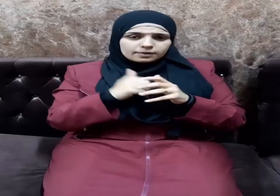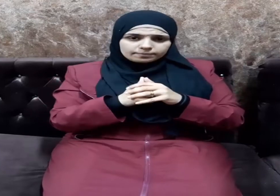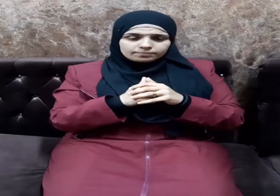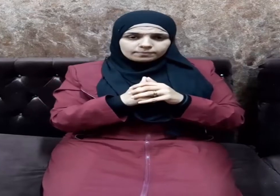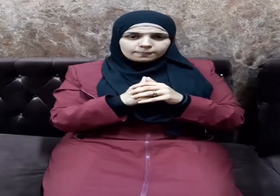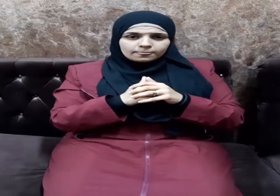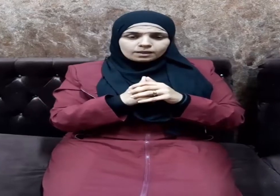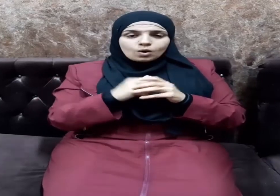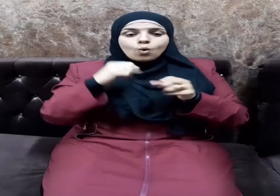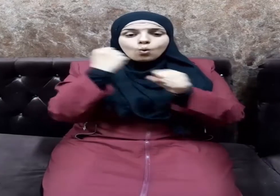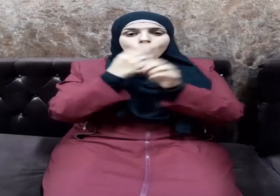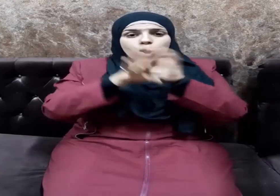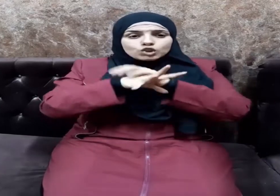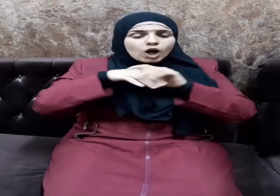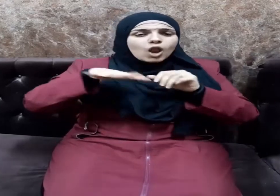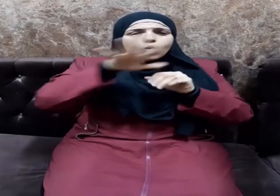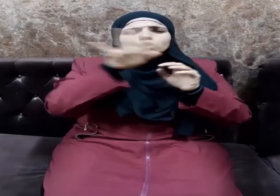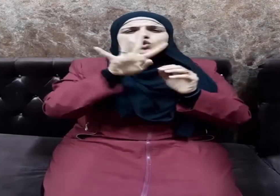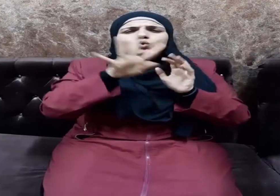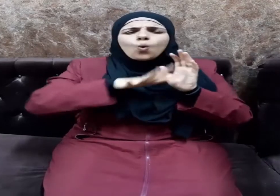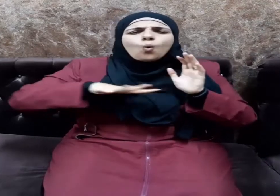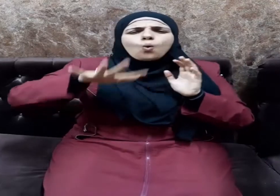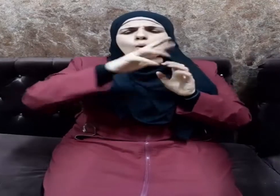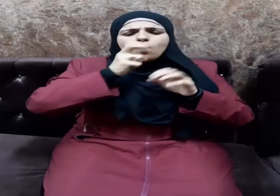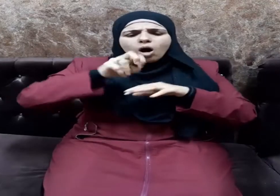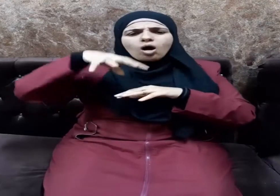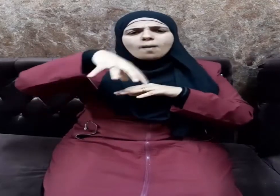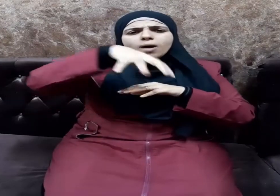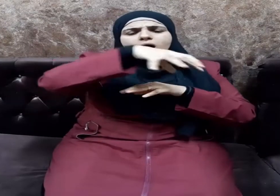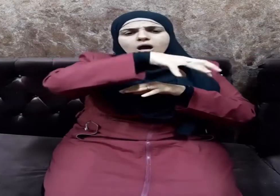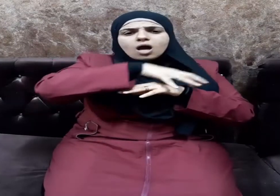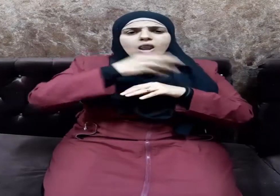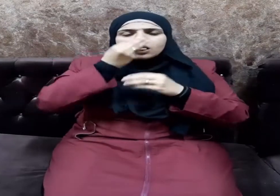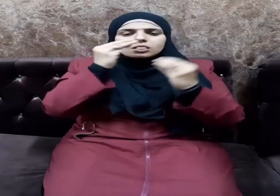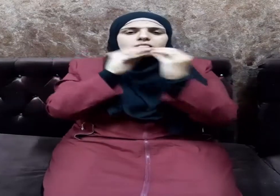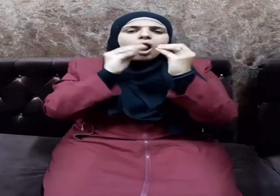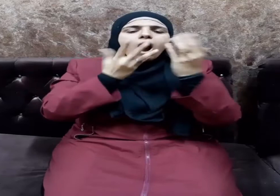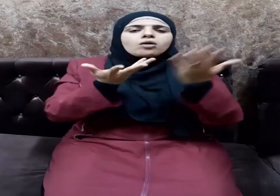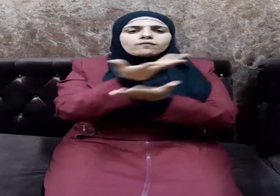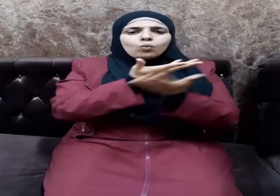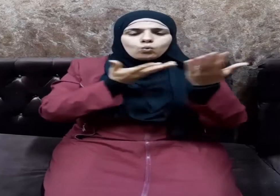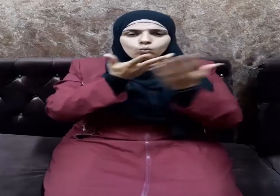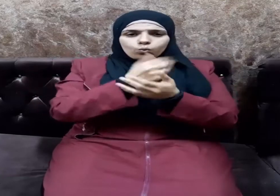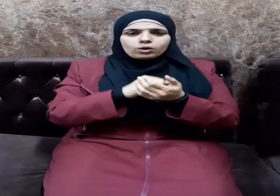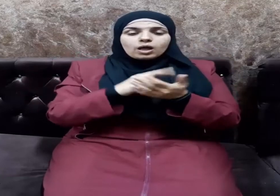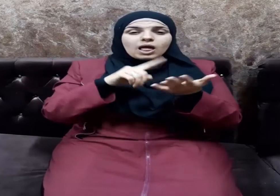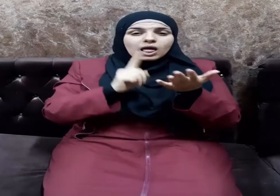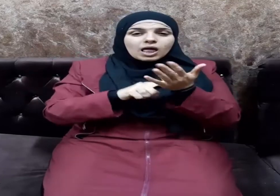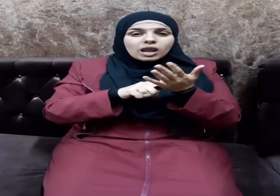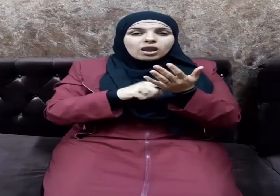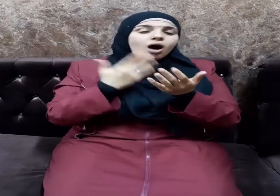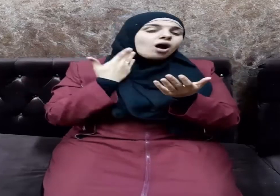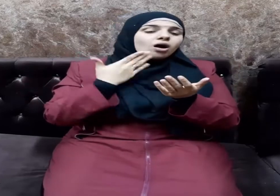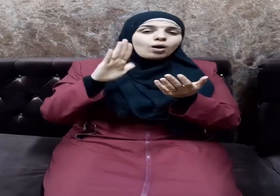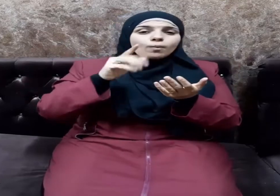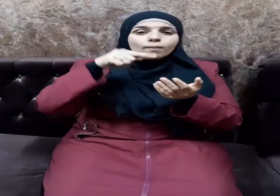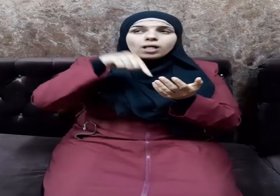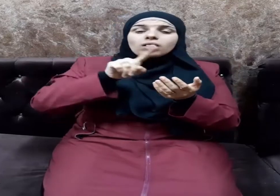وَجَعَلْنَاكُمْ شُعُوبًا وَقَبَائِلًا لِتَعَارَفُوا إِنَّ أَكْرَمَكُمْ